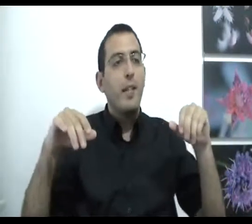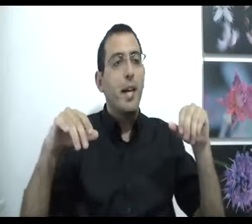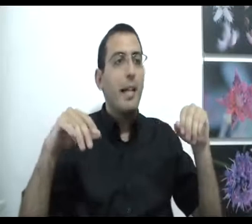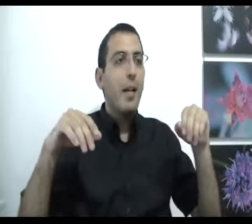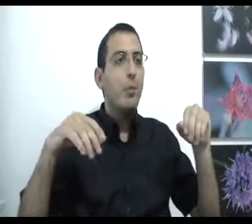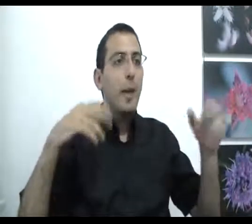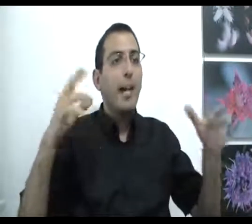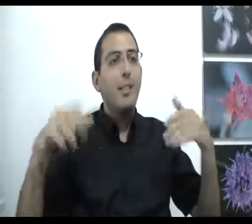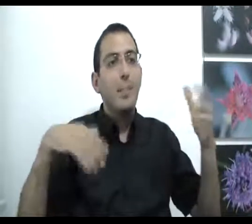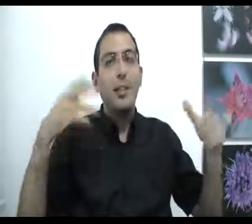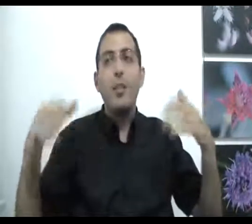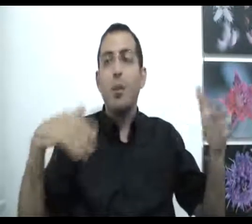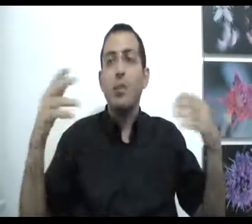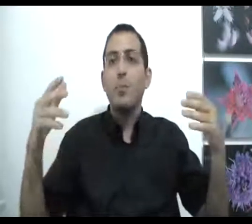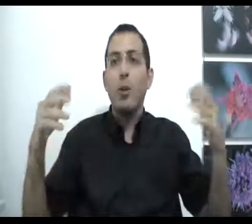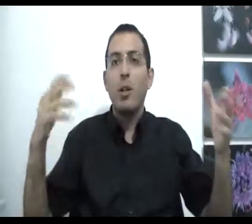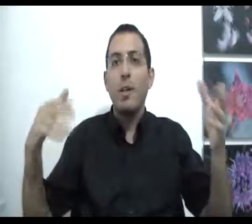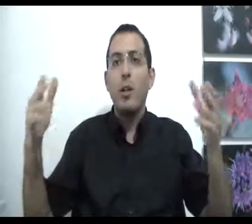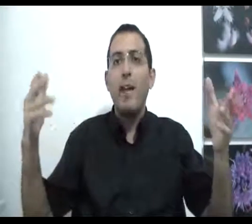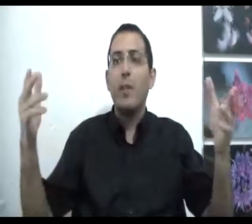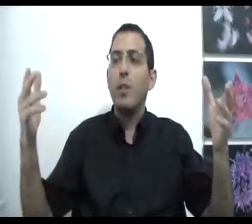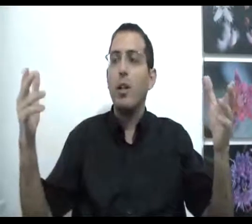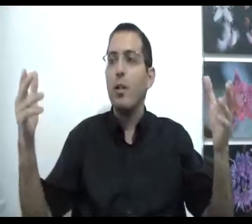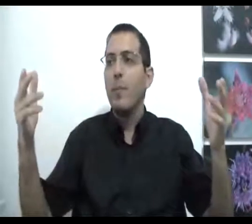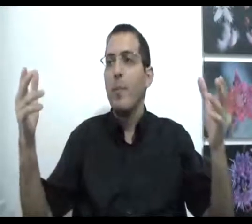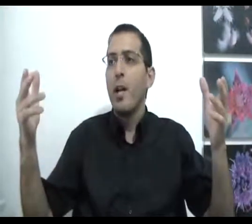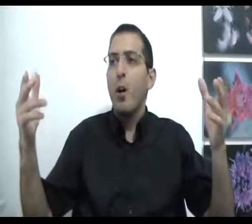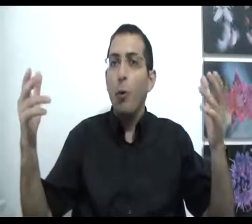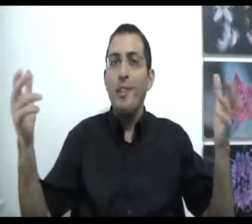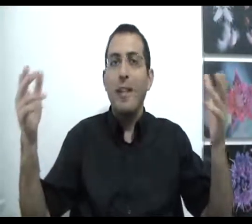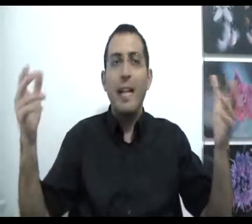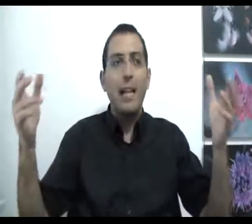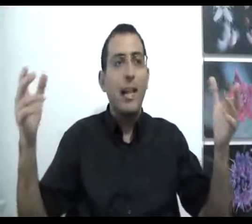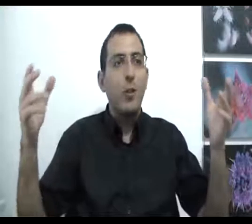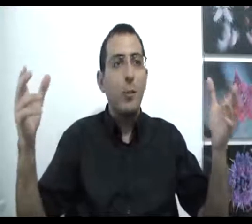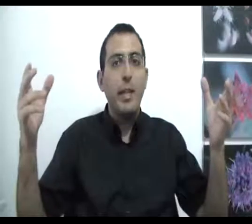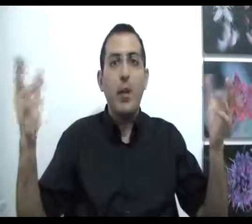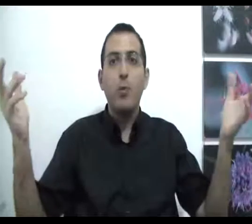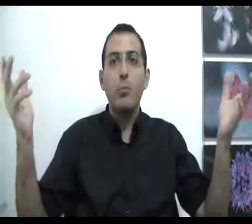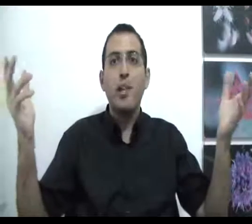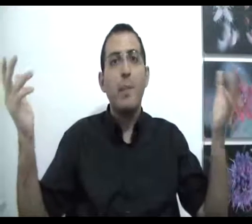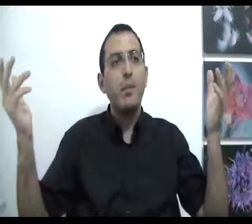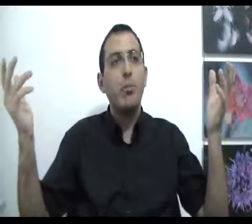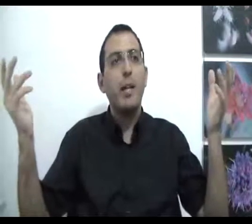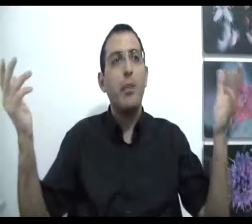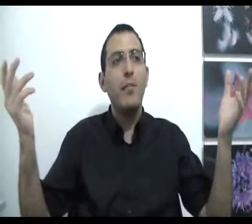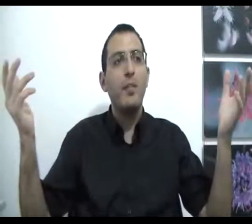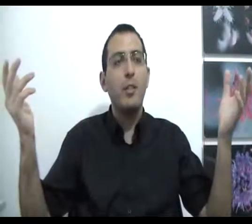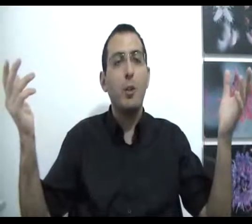והעניין הוא שברקע שאדם מתחיל לשאול את עצמו על כל דבר אולי ההפך הוא נכון הוא מתחיל להגיע לכל מיני רעונות מוזרים מה זאת אומרת אולי ההפך זה נכון